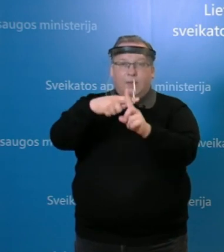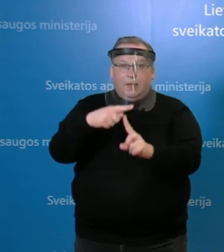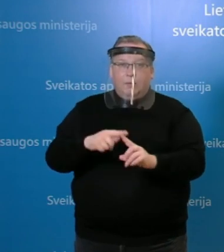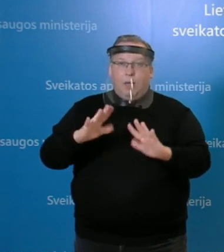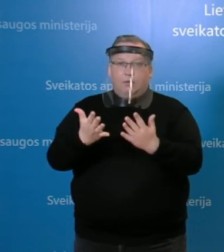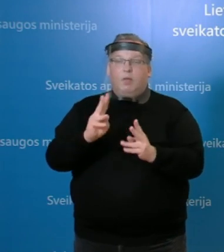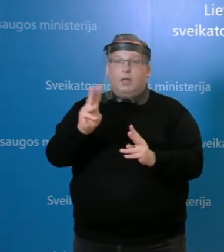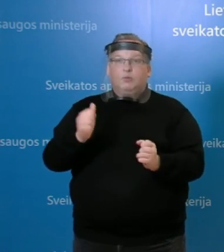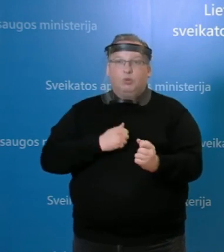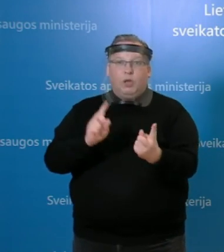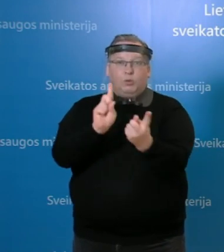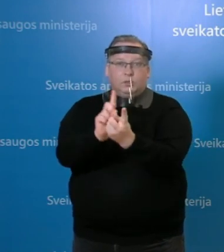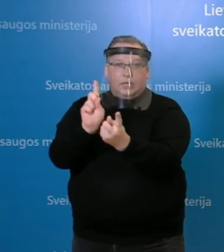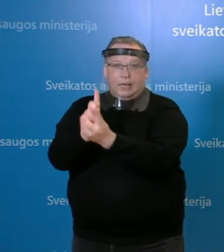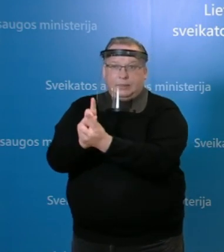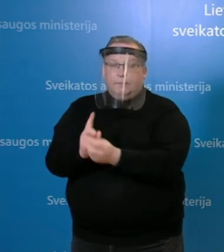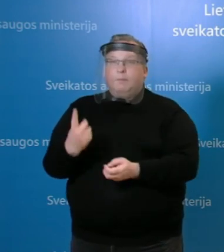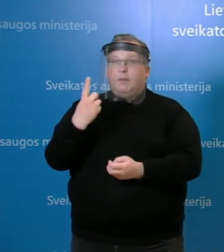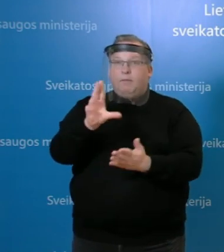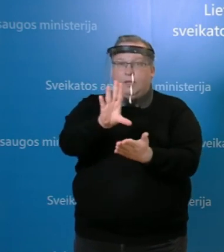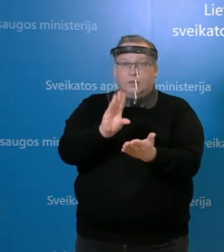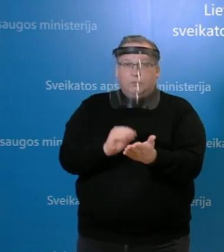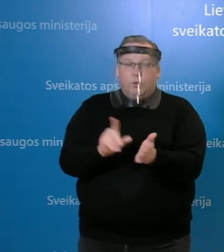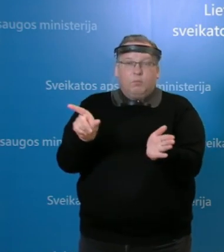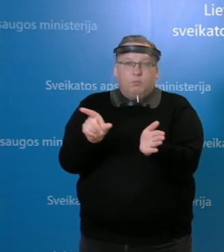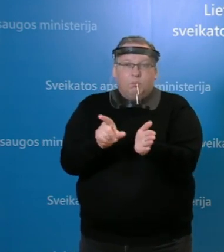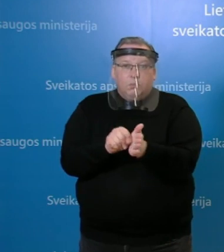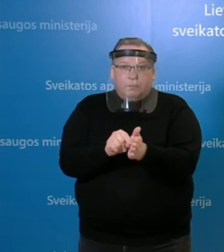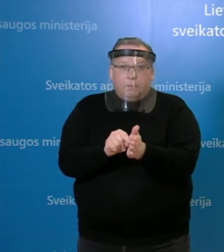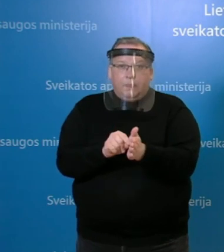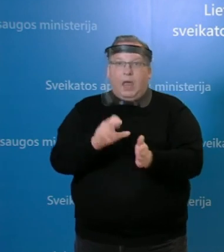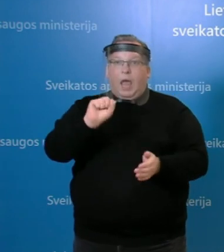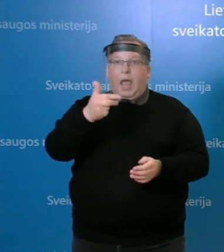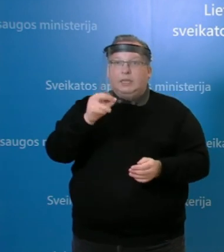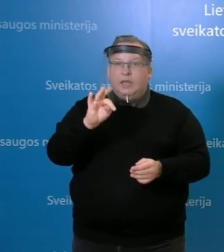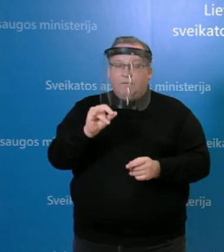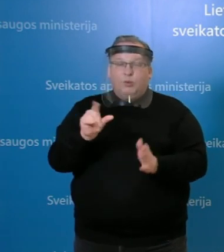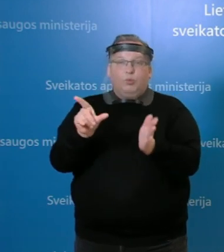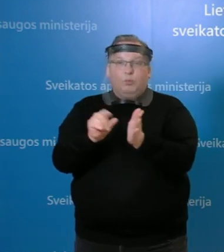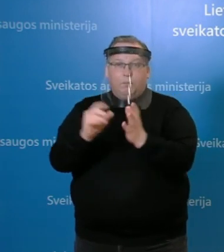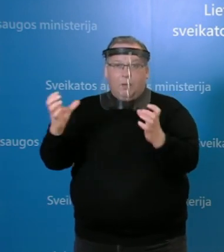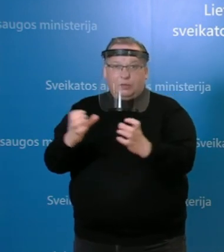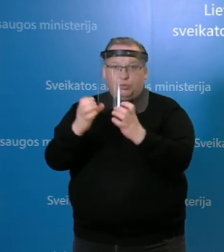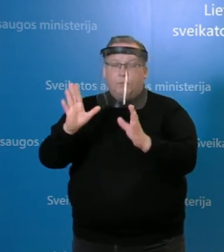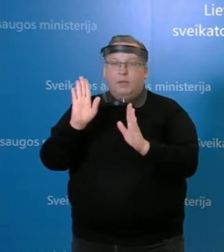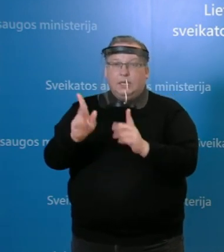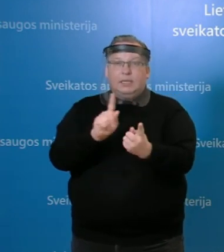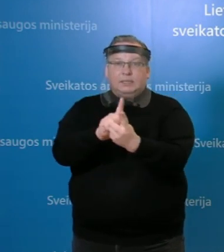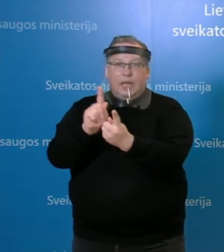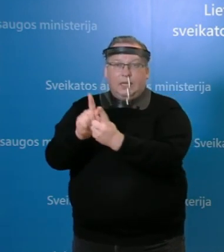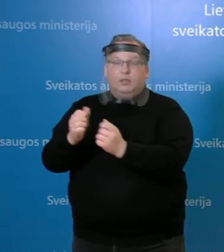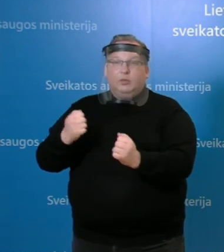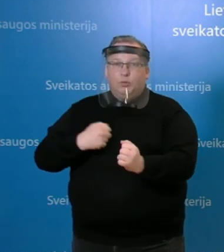kurie turėjo sąlytą. Dar vienas pavyzdys, tai būtų antavilių pensionatas, kai buvo ištirti pradžiai turėjome tik sąlytą, turėjo